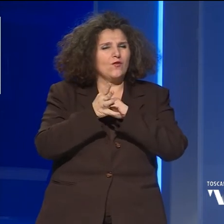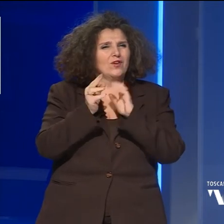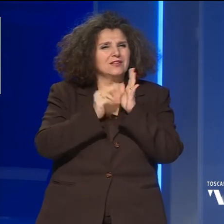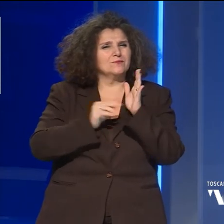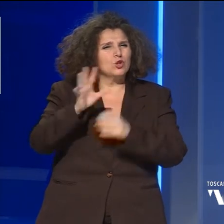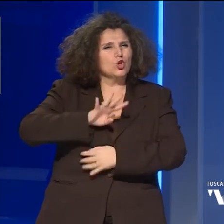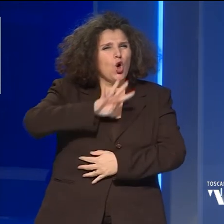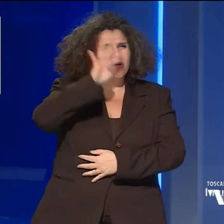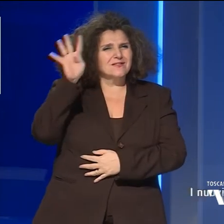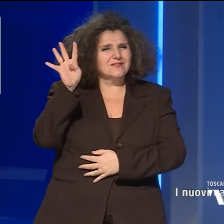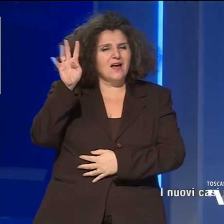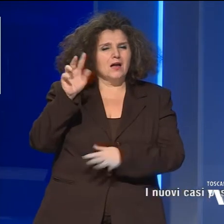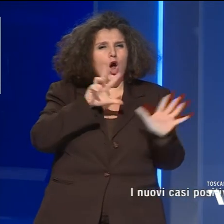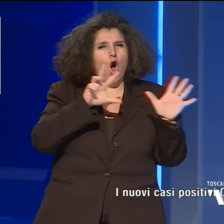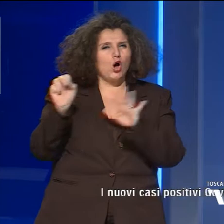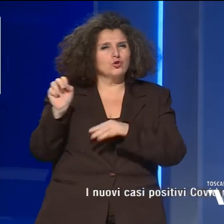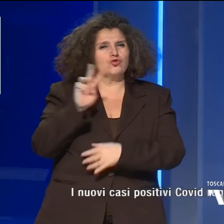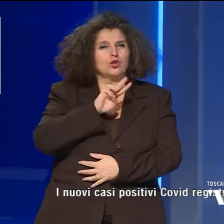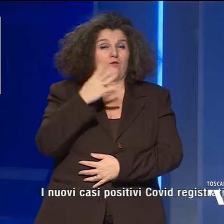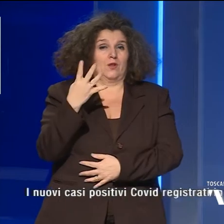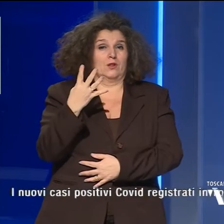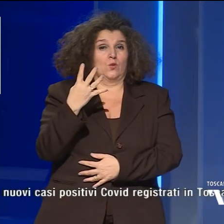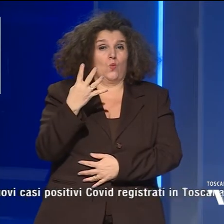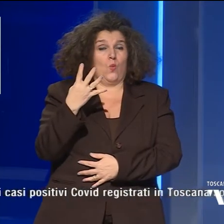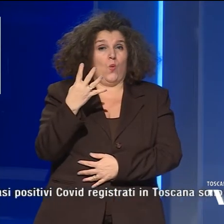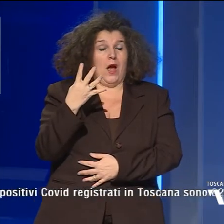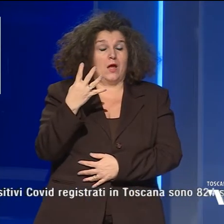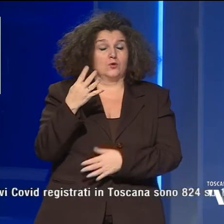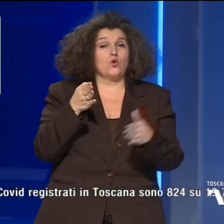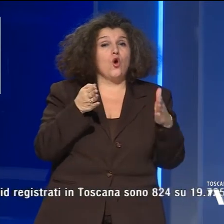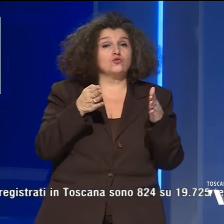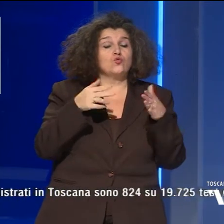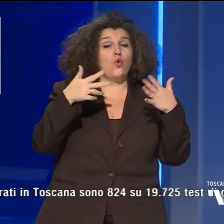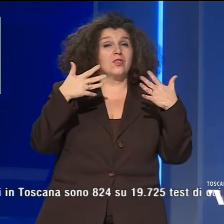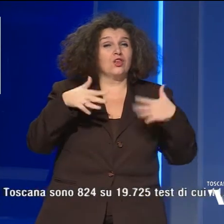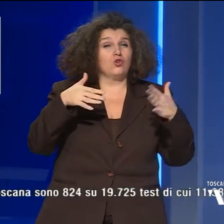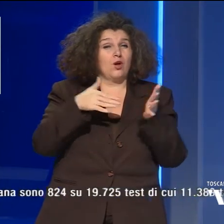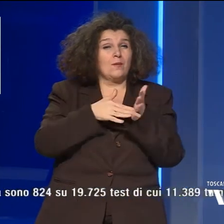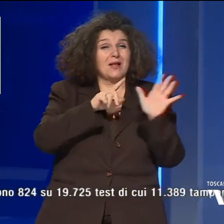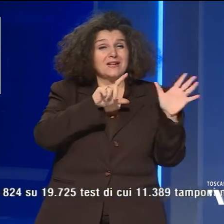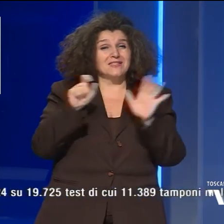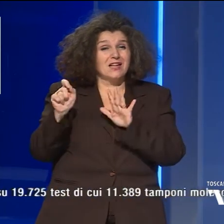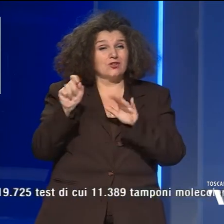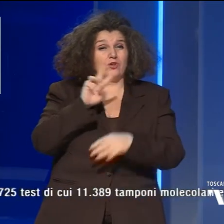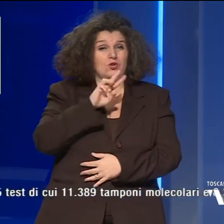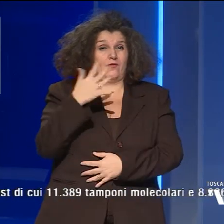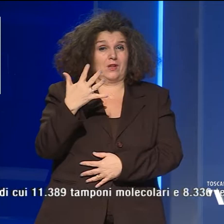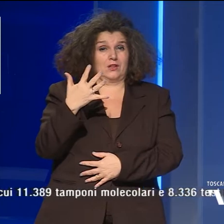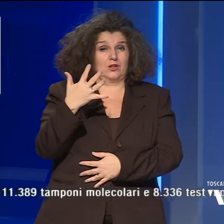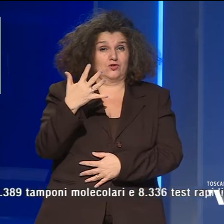Toscana sono 824 su 19.725